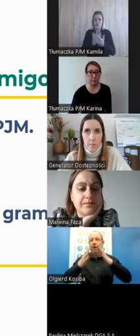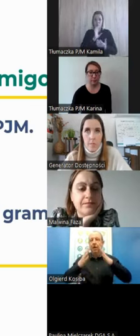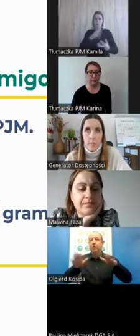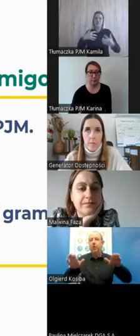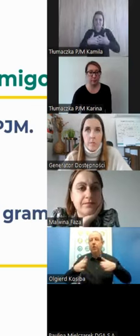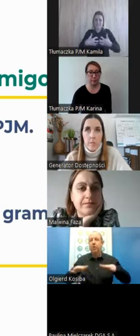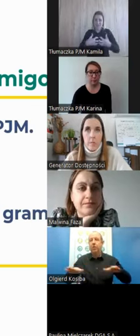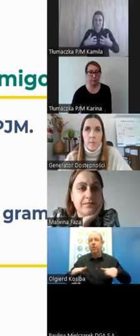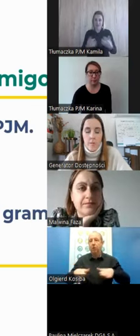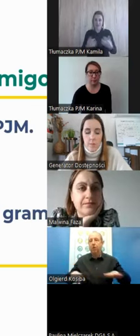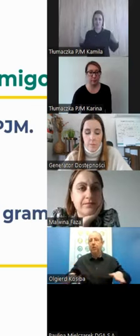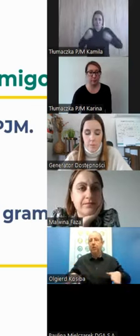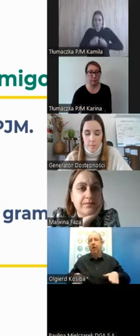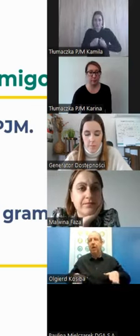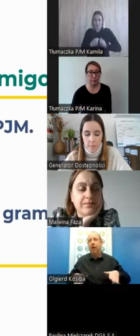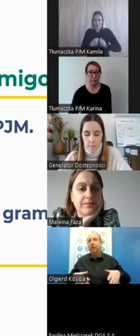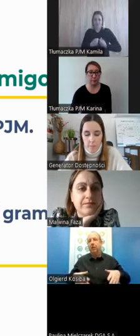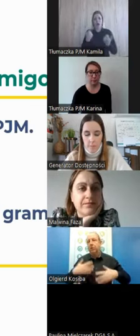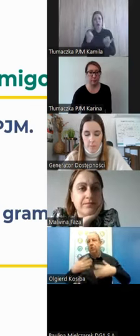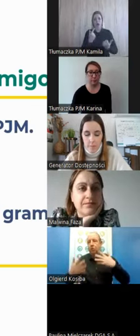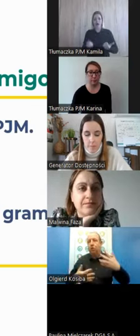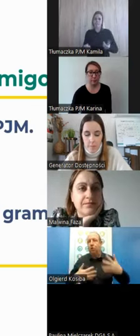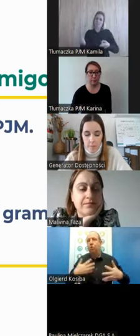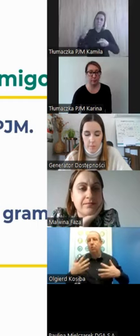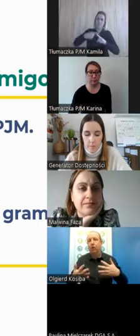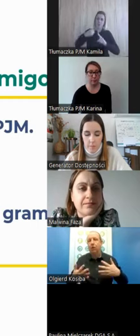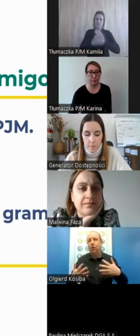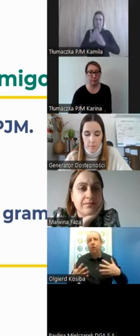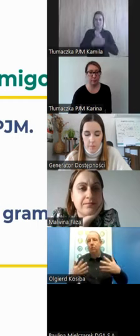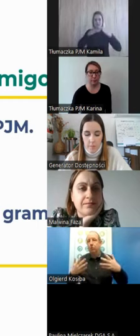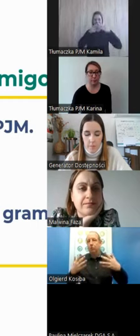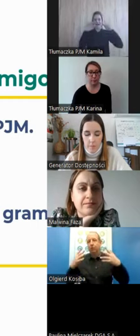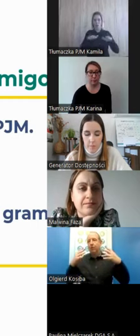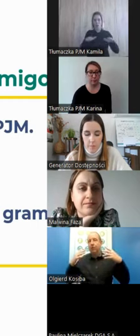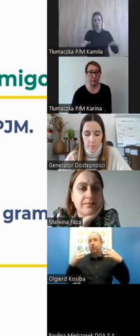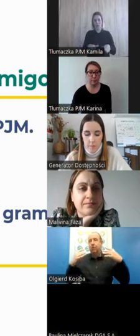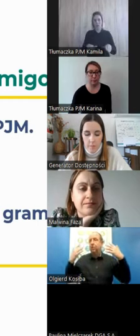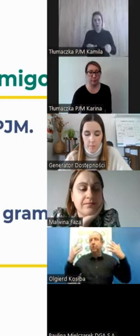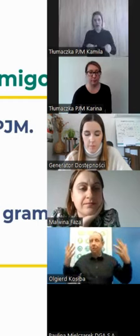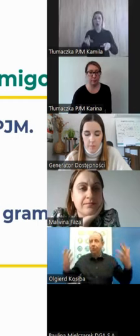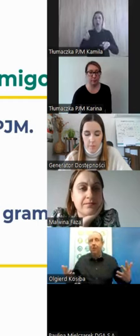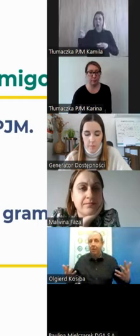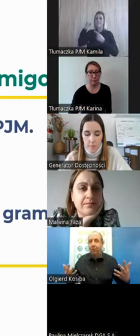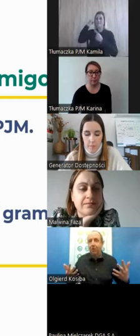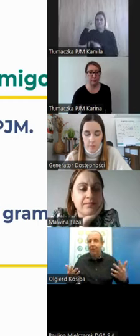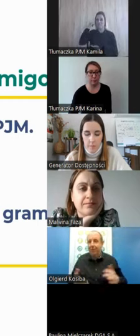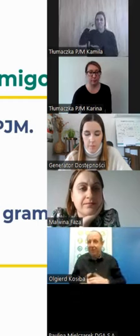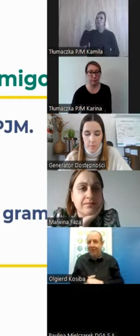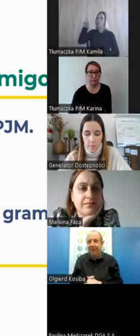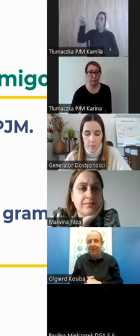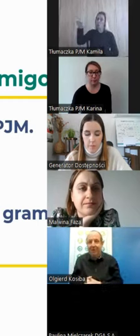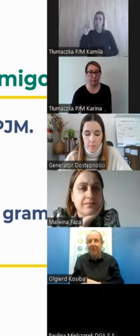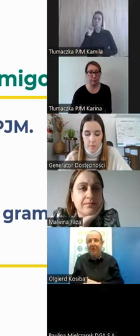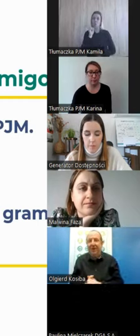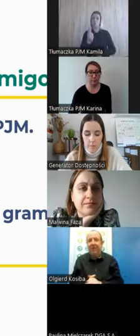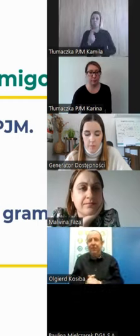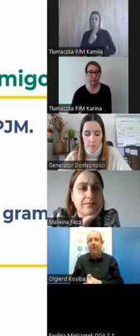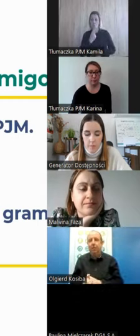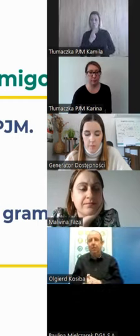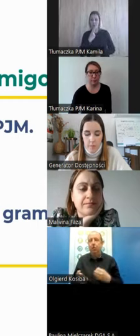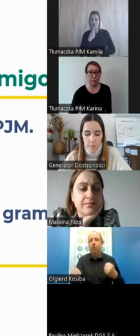i zamignał choinka. I teraz oczekuję od głuchego, że ten głuchy w jakiś znowu nadprzyrodzony sposób